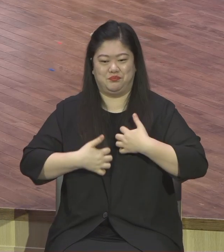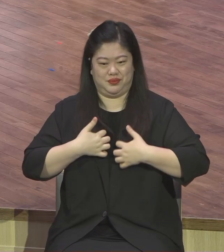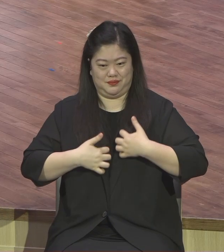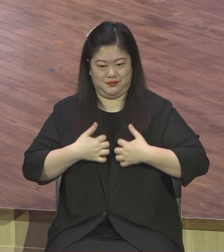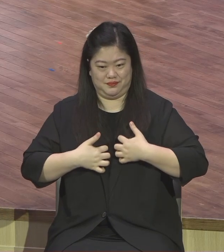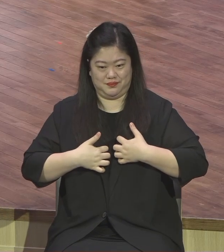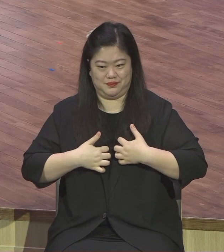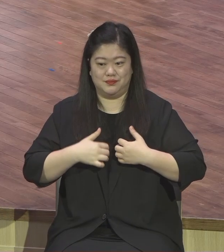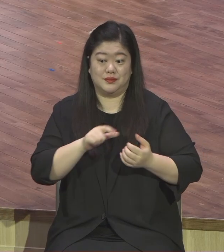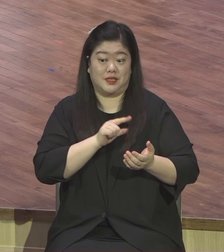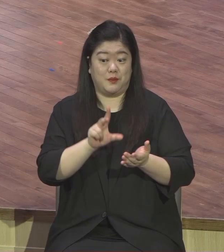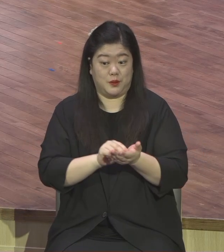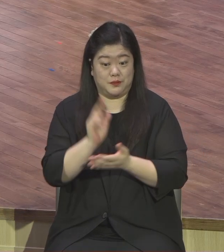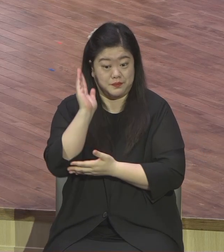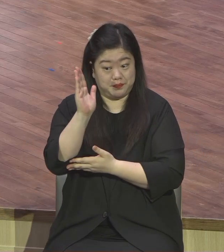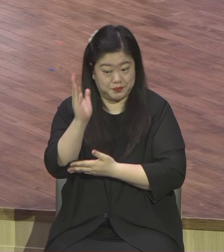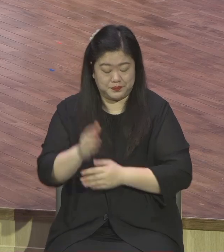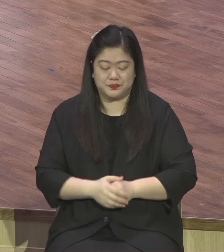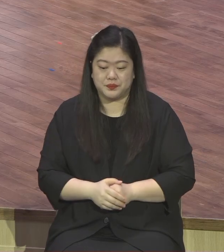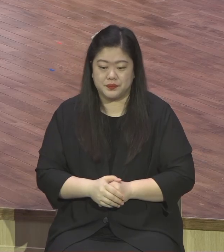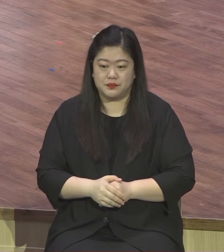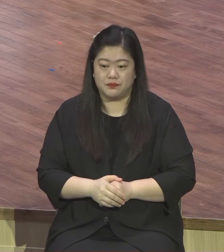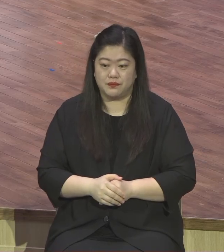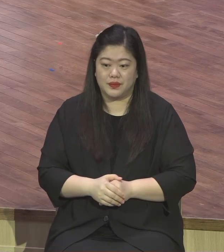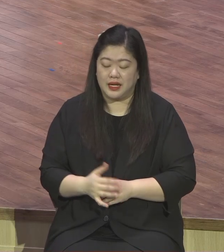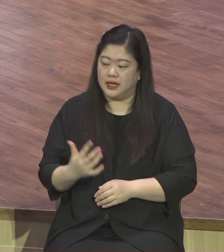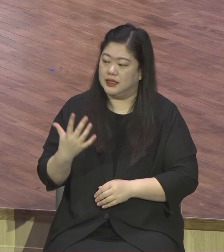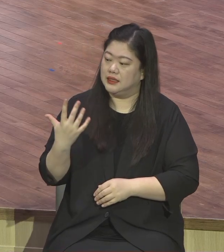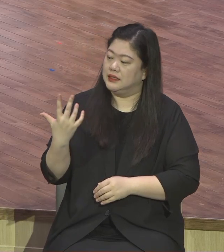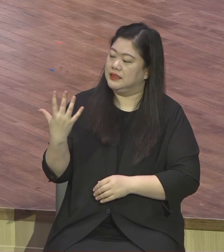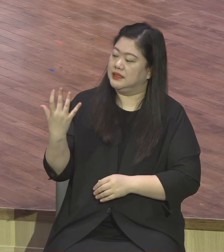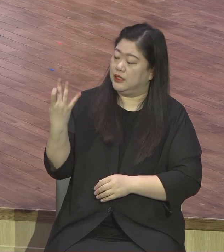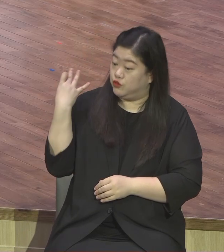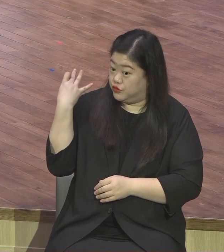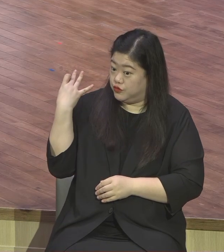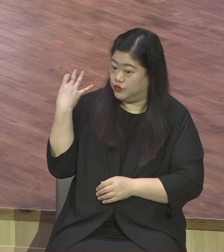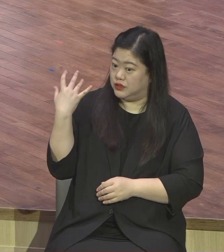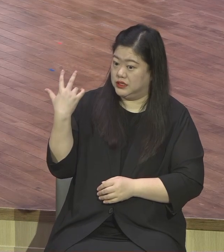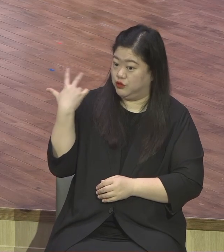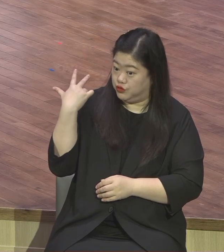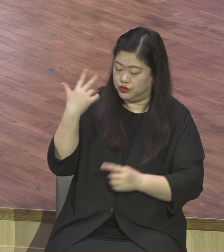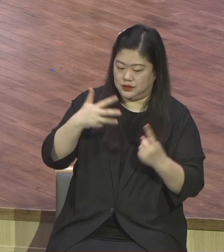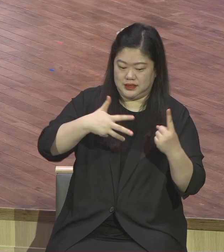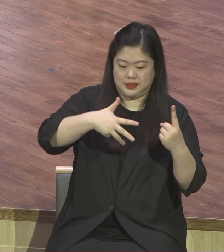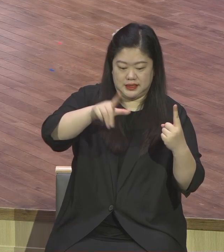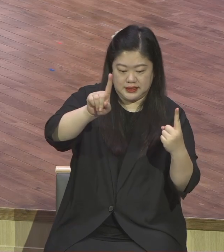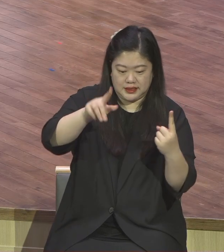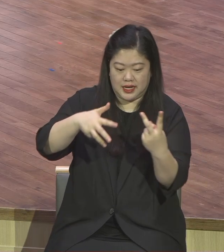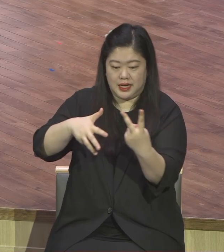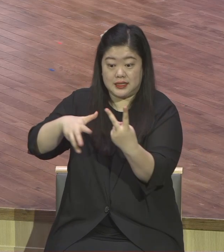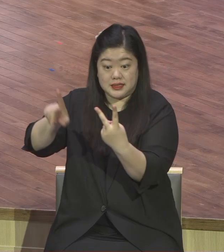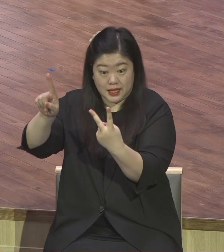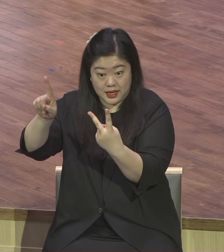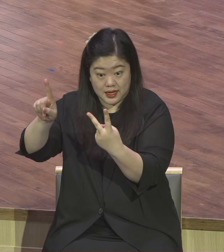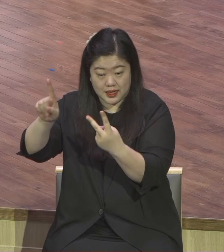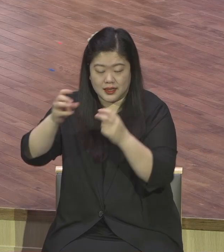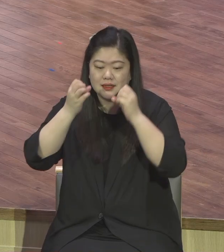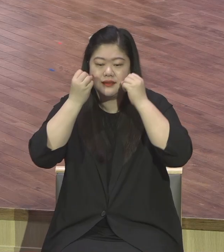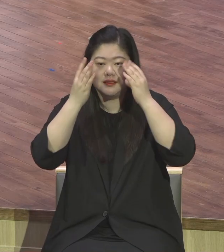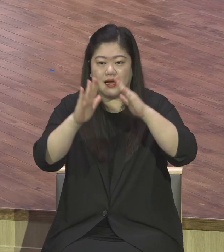주간까지 두 주간에 걸쳐서 온라인으로 선생님의 초청 그런 시간을